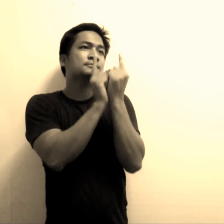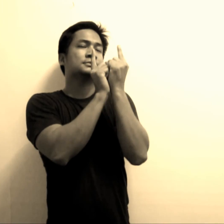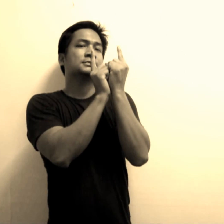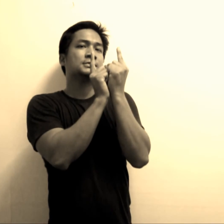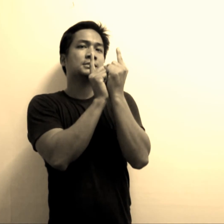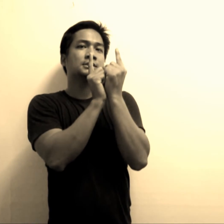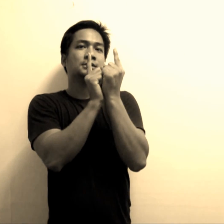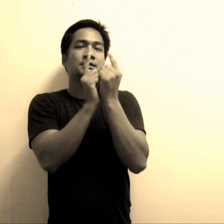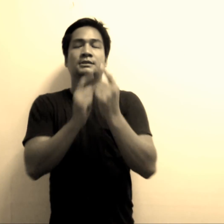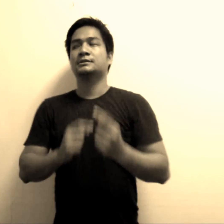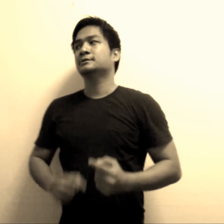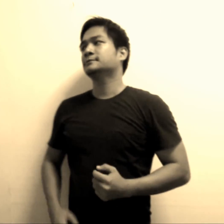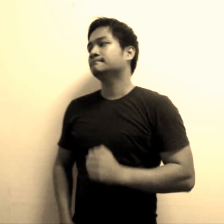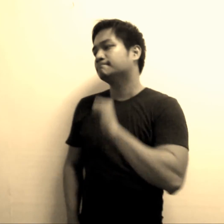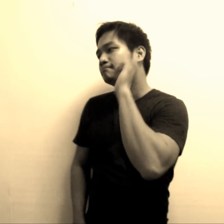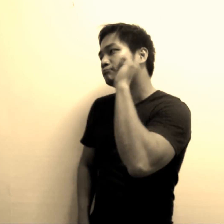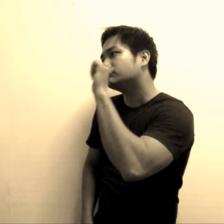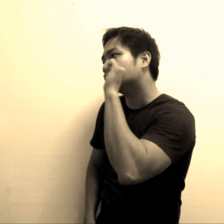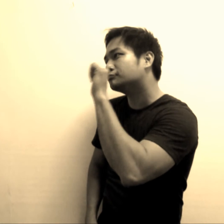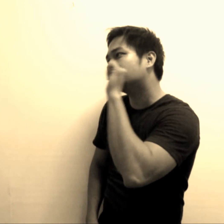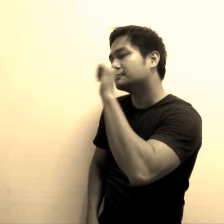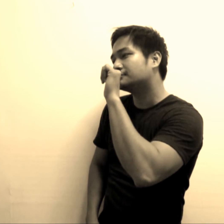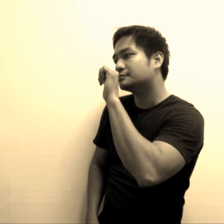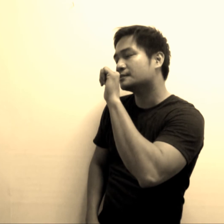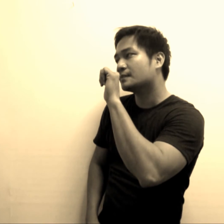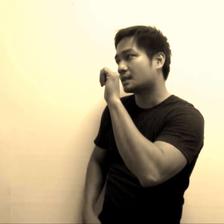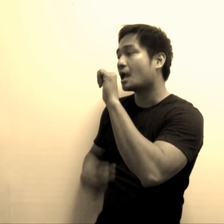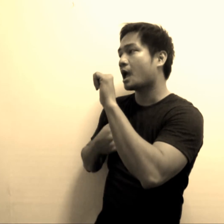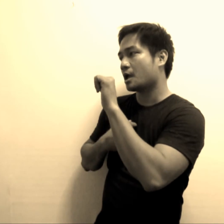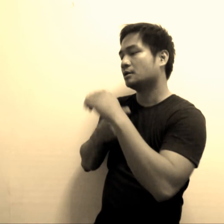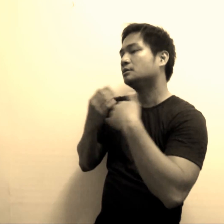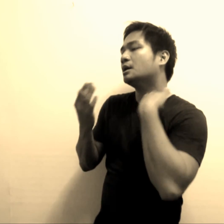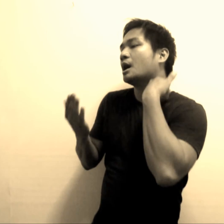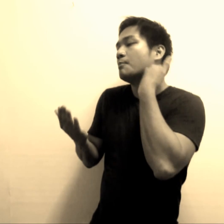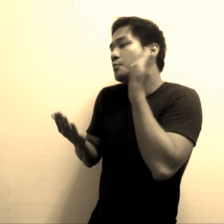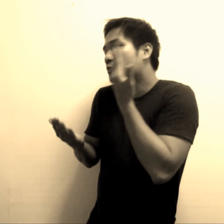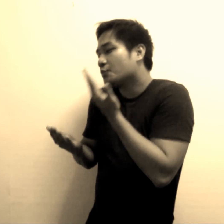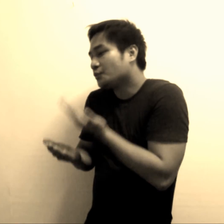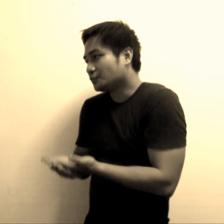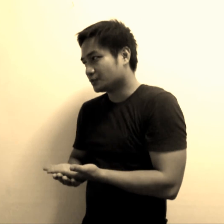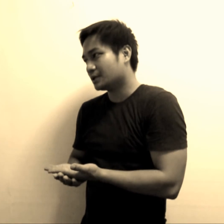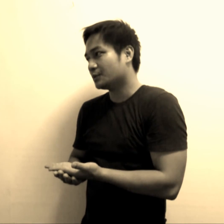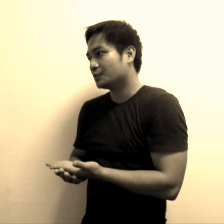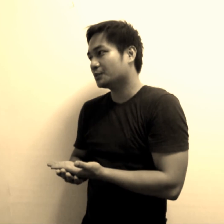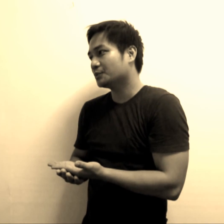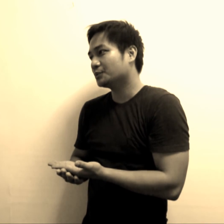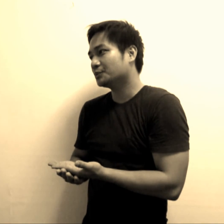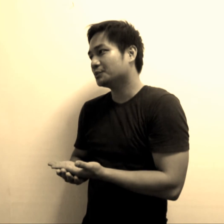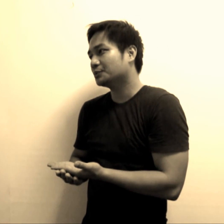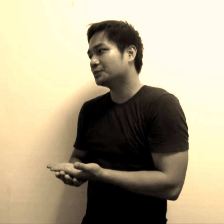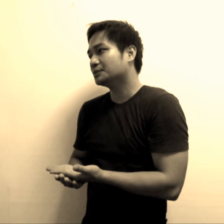na Ani anak ko sa inyong balay